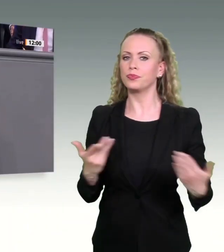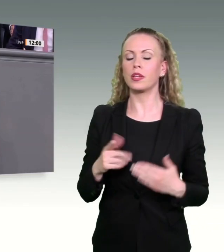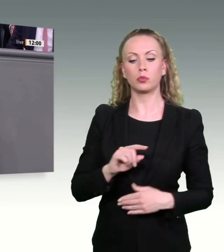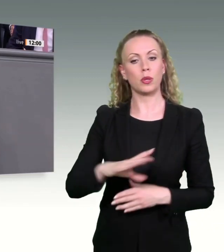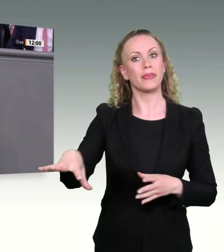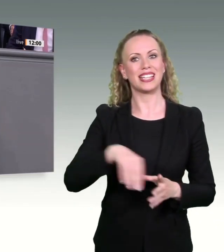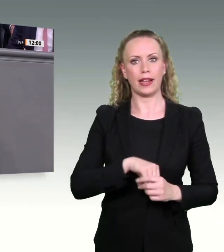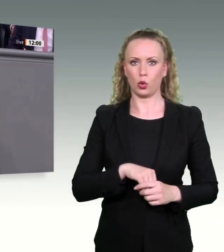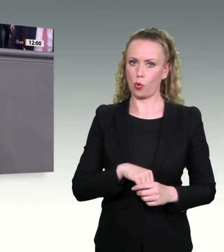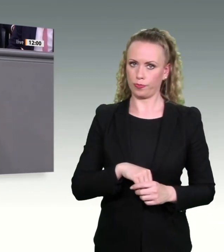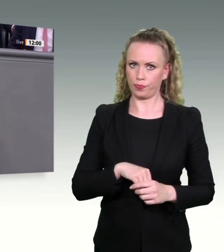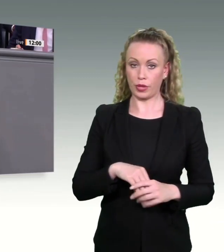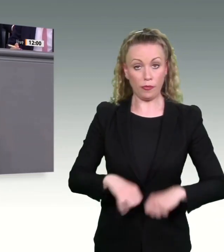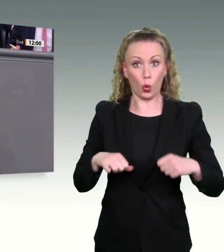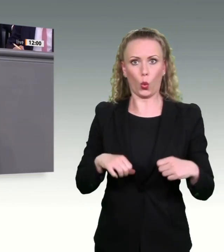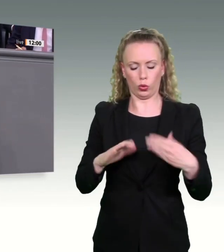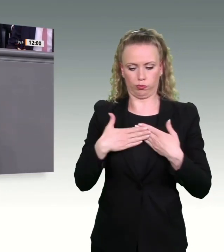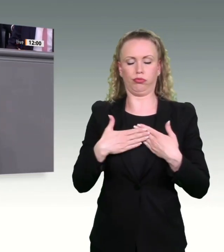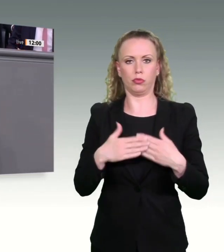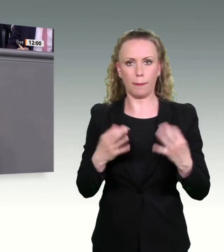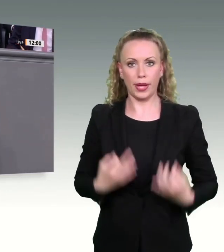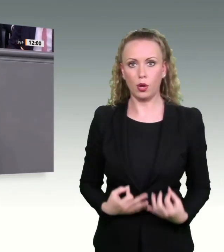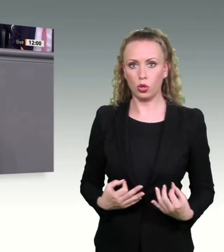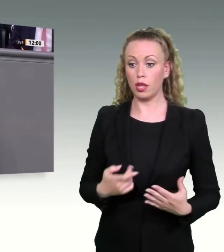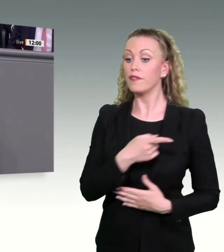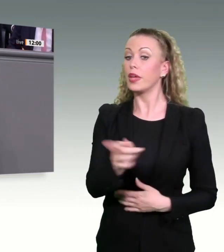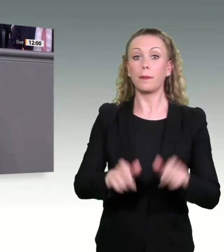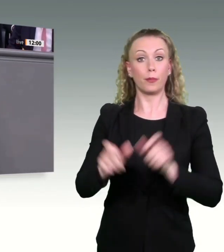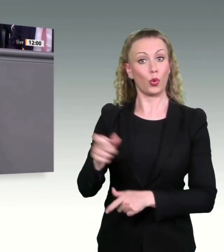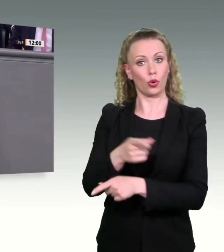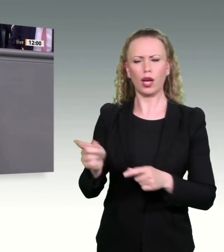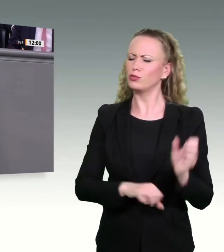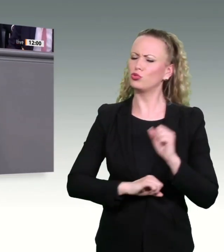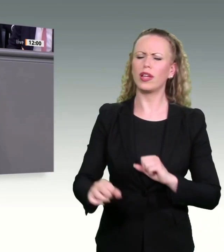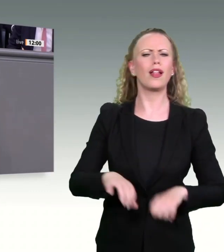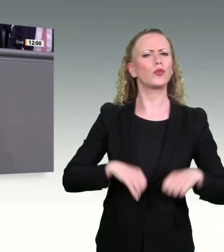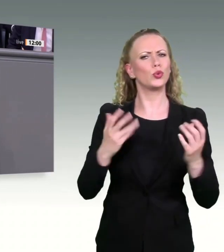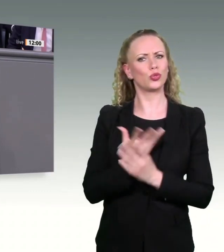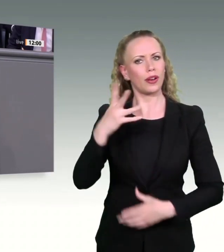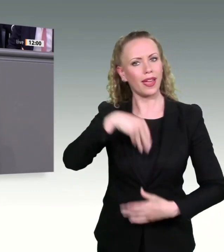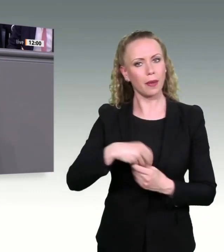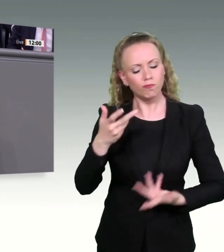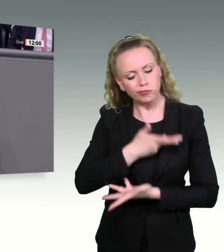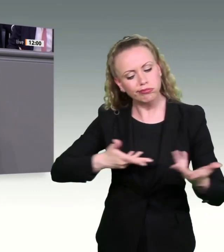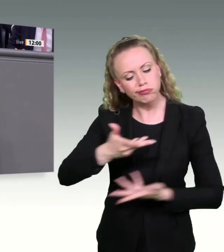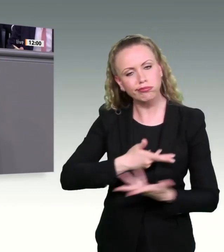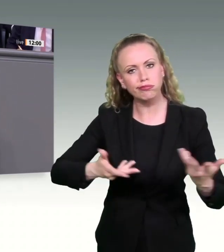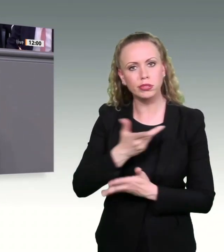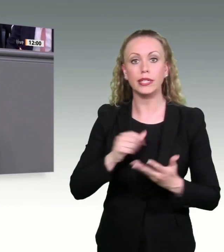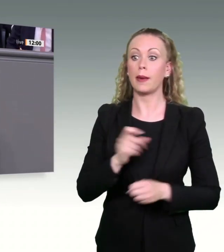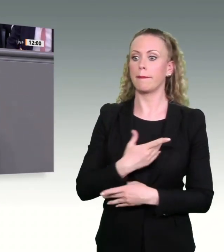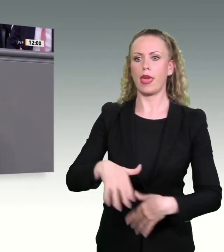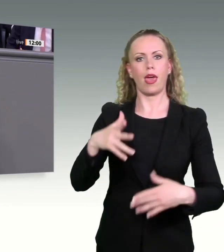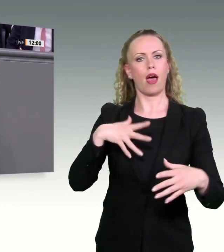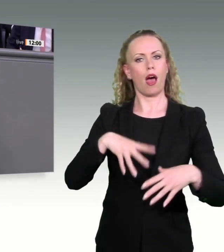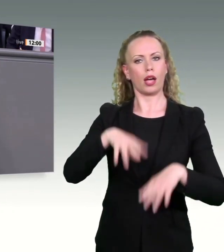nach vorne bringen. Weil frühe Beteiligung der Bürgerinnen und Bürger beugt Fehlern vor und sorgt für mehr Akzeptanz in unseren Verfahren. Unser Ansatz